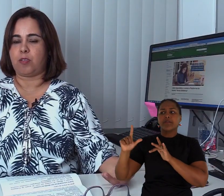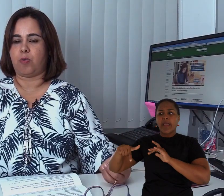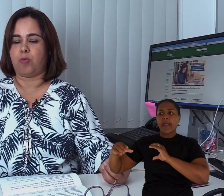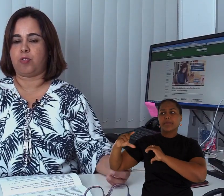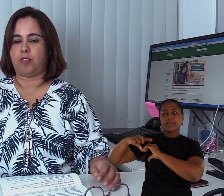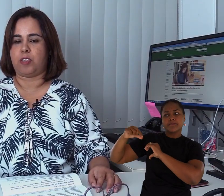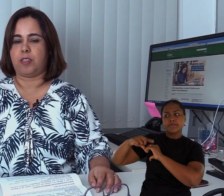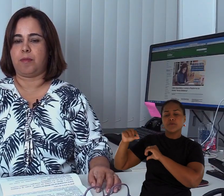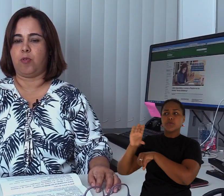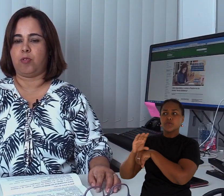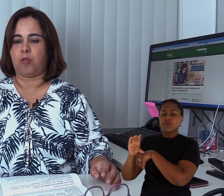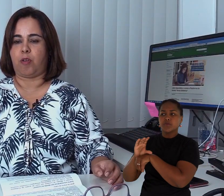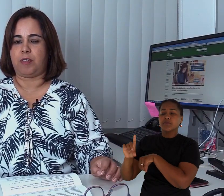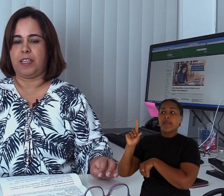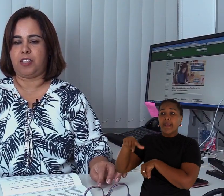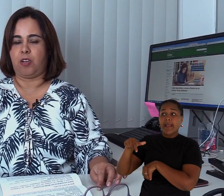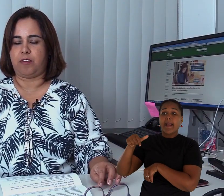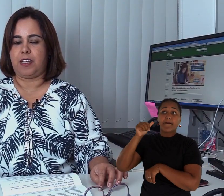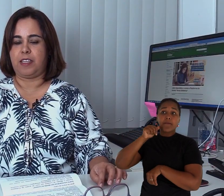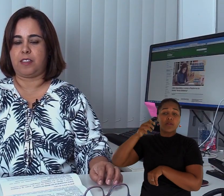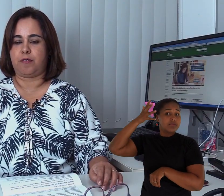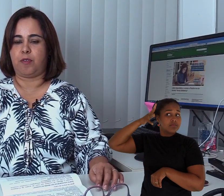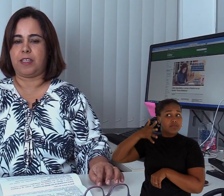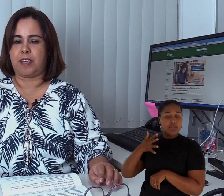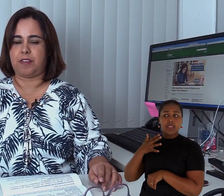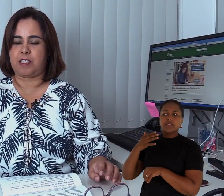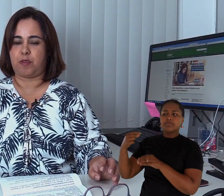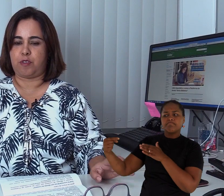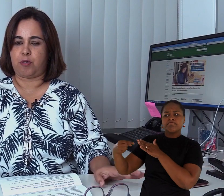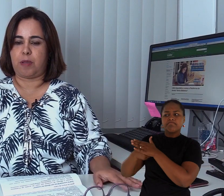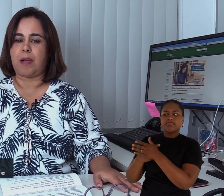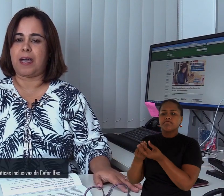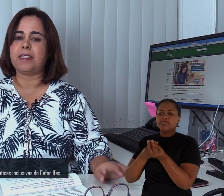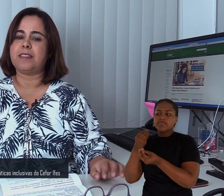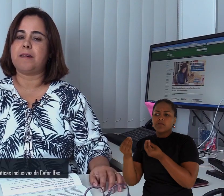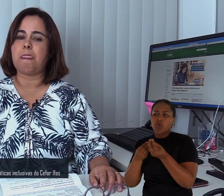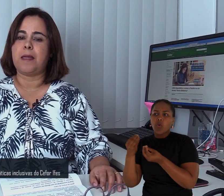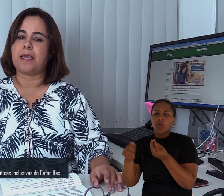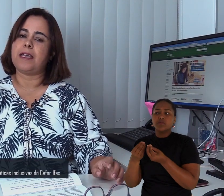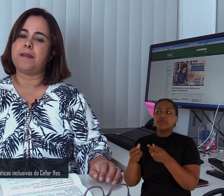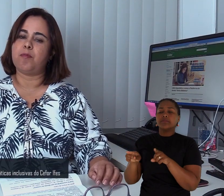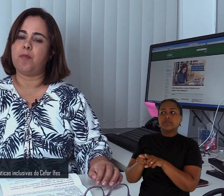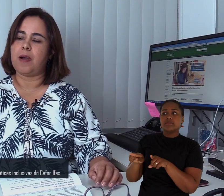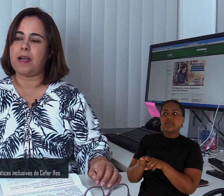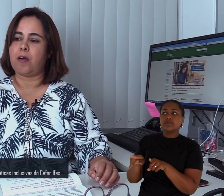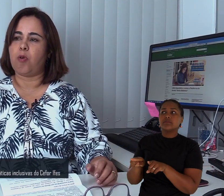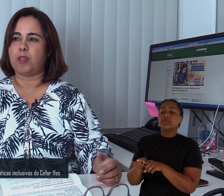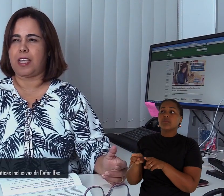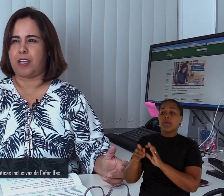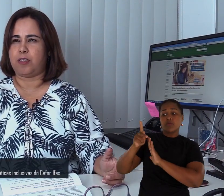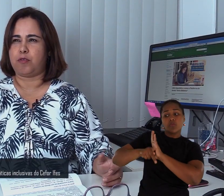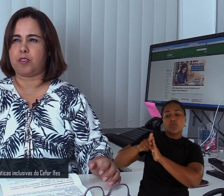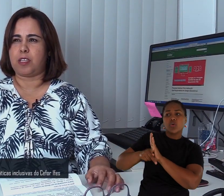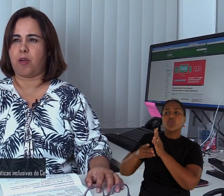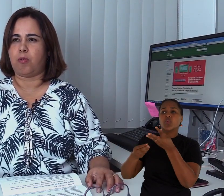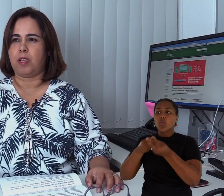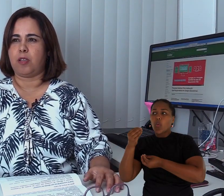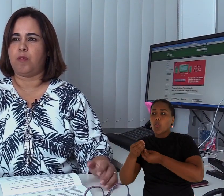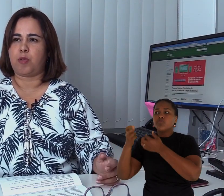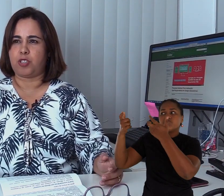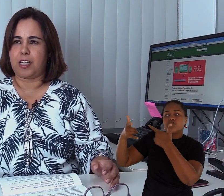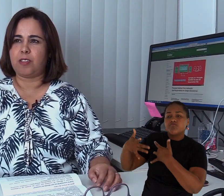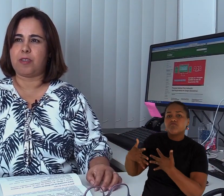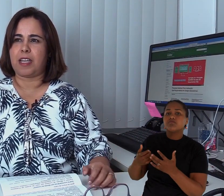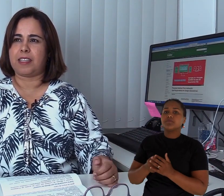primeiro contato com o curso de Moodle de Lovelace foi através da professora Márcia, um contato em função